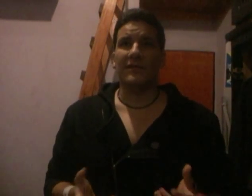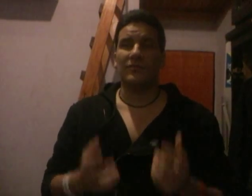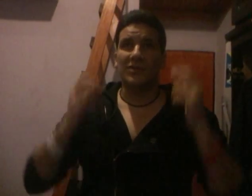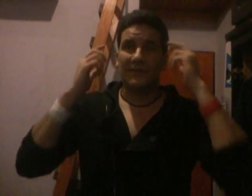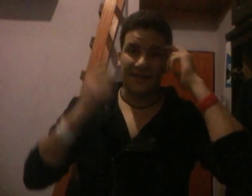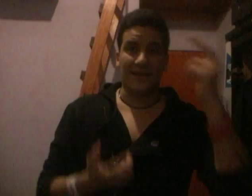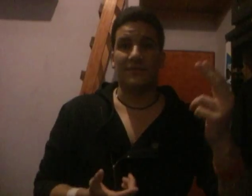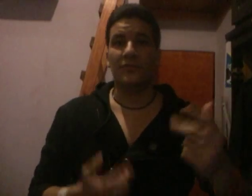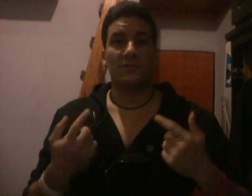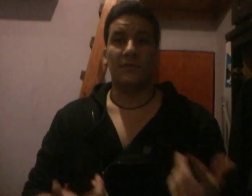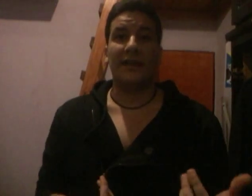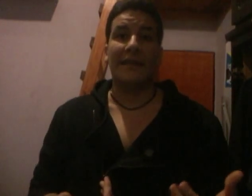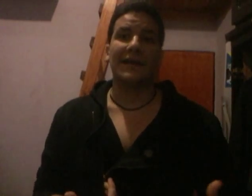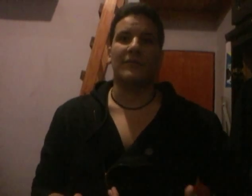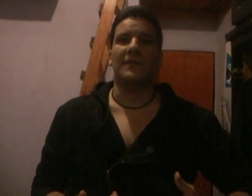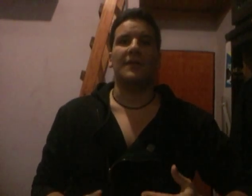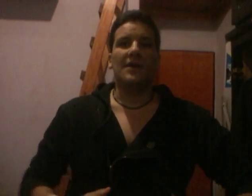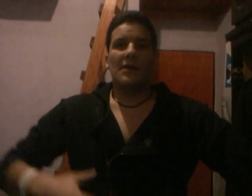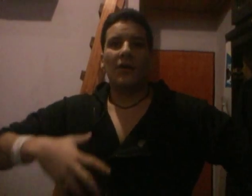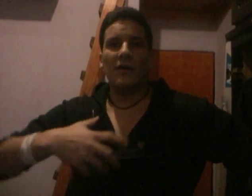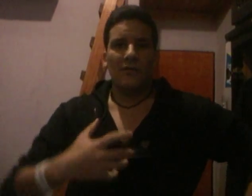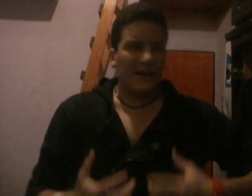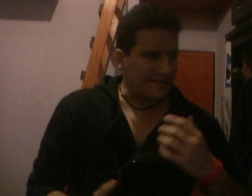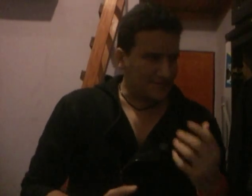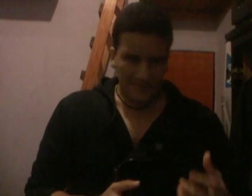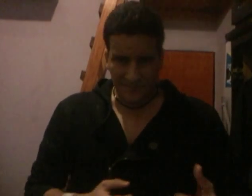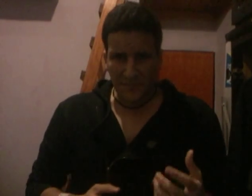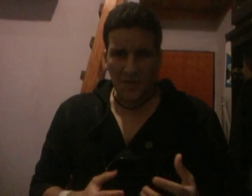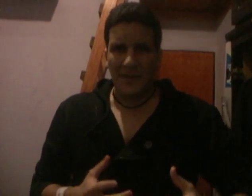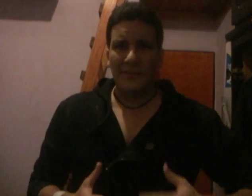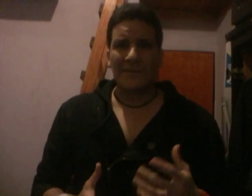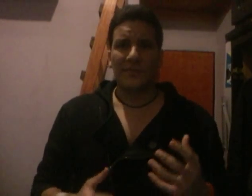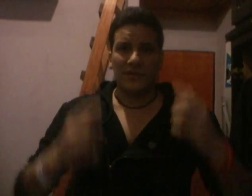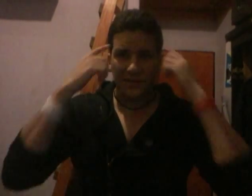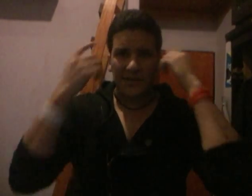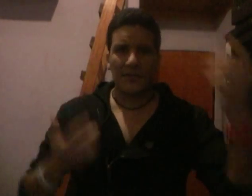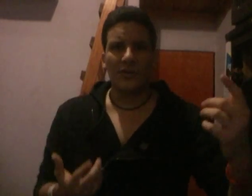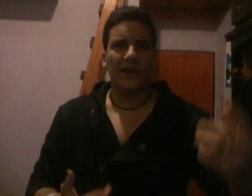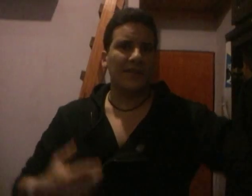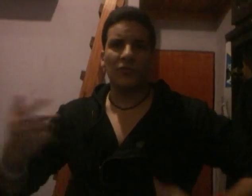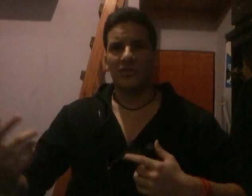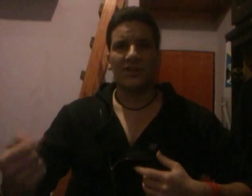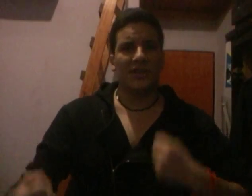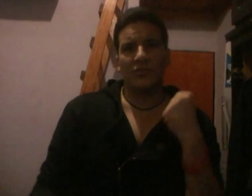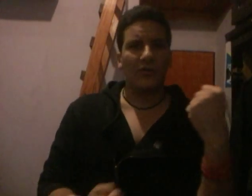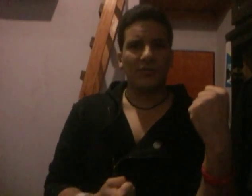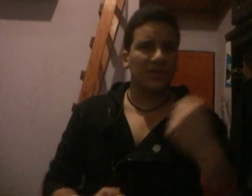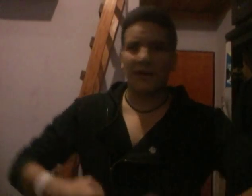Vos te imaginás una idea que vos decís, oh, van a pelear por sus distintas ideologías de justicia, yo hago mi justicia de una